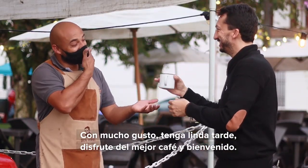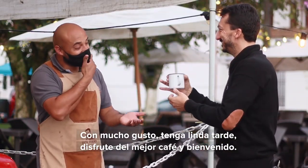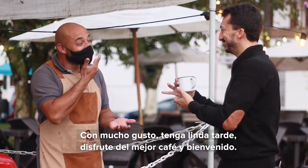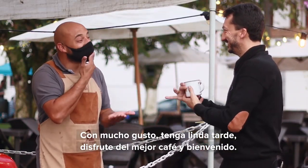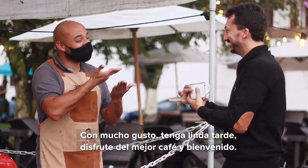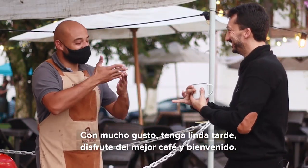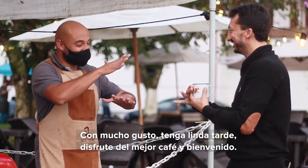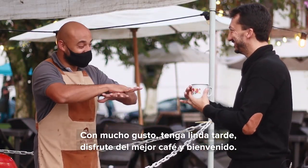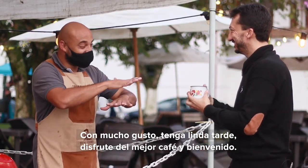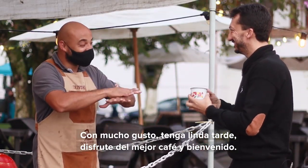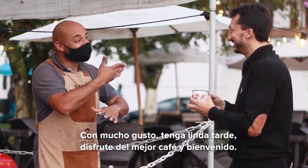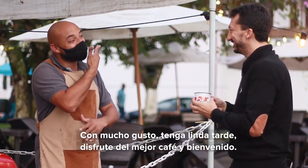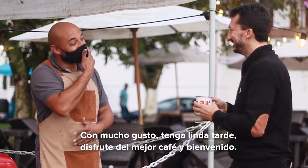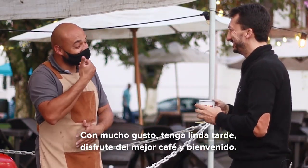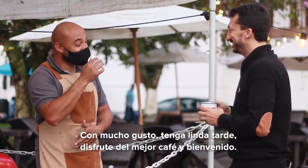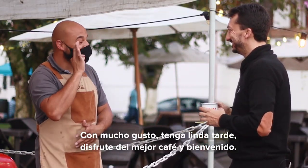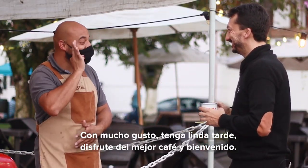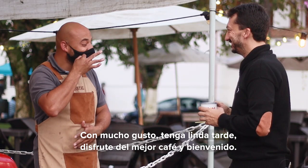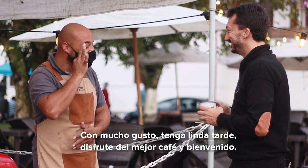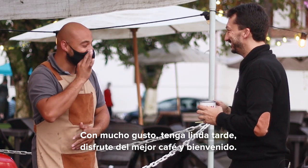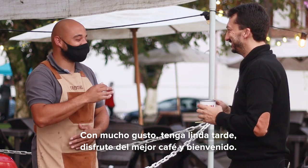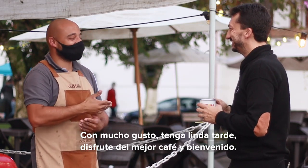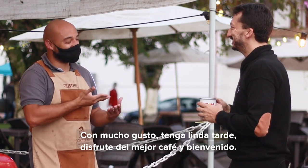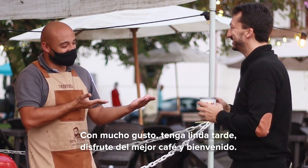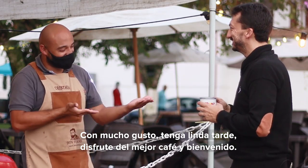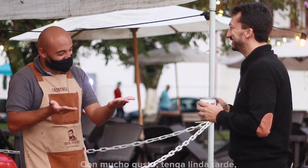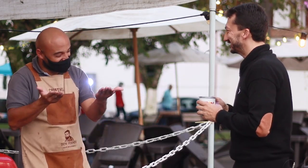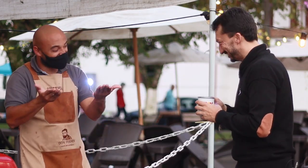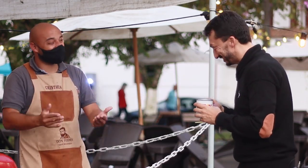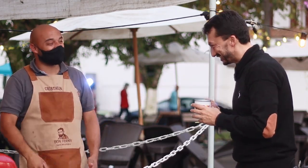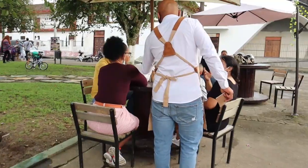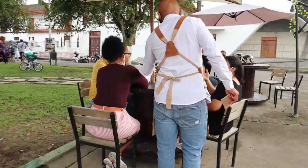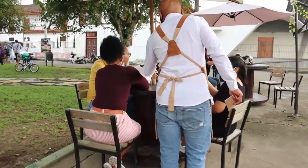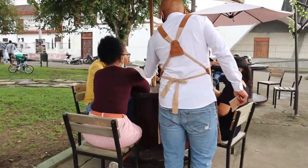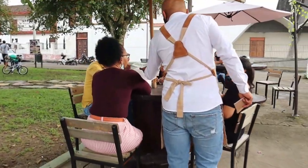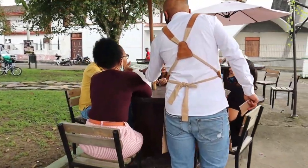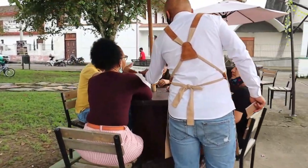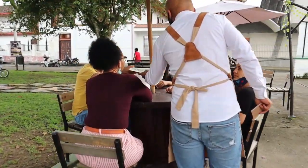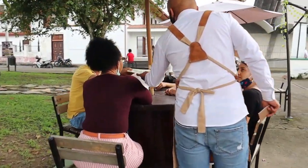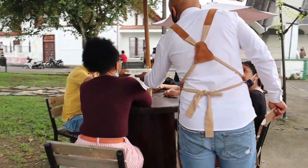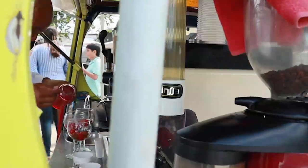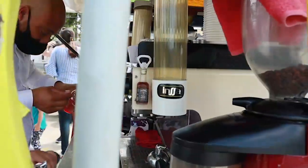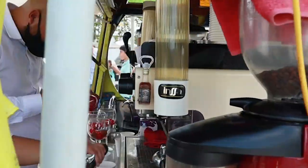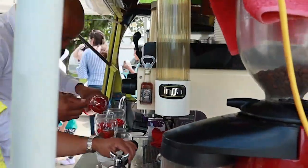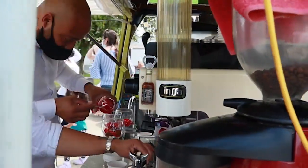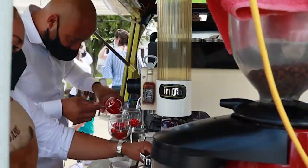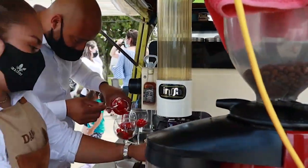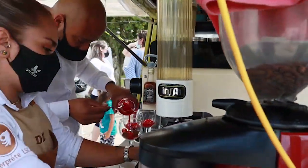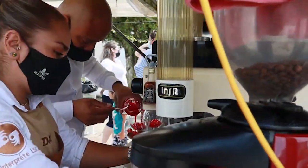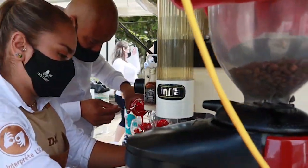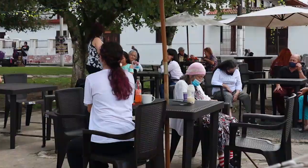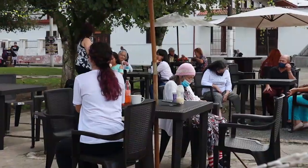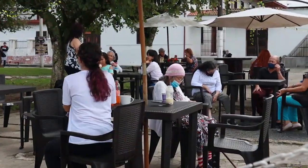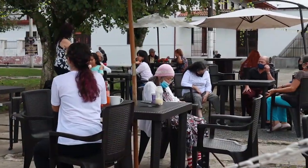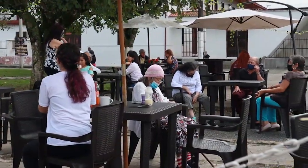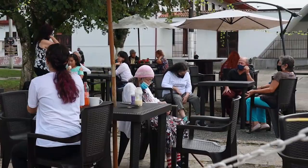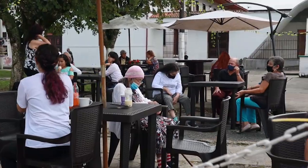¿Cómo recuperar un parque emblemático para el municipio de Santa Rosa de Cabal, que estaba siendo frecuentado por habitantes en